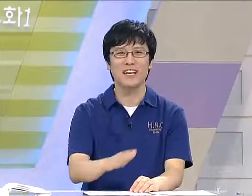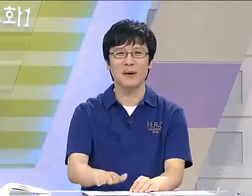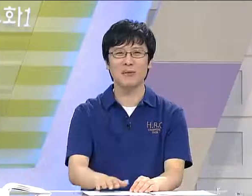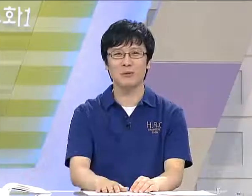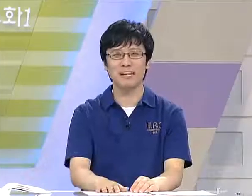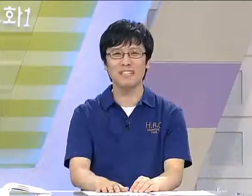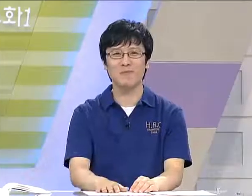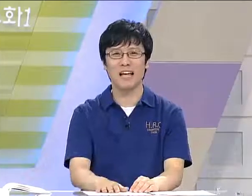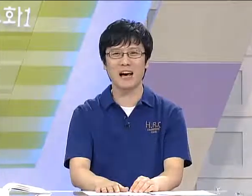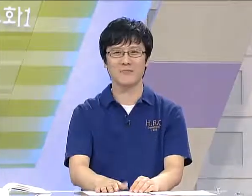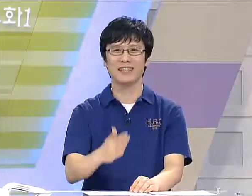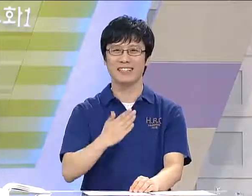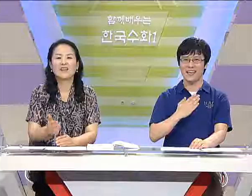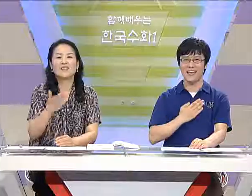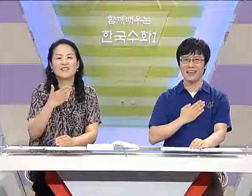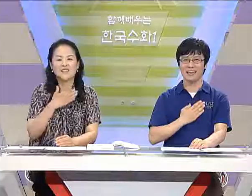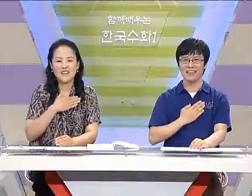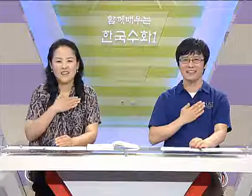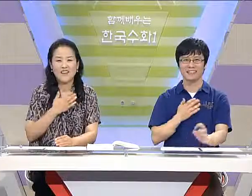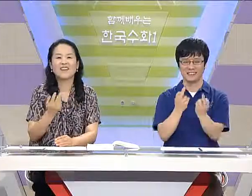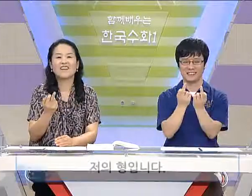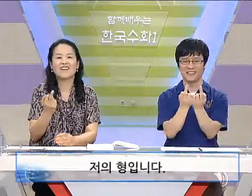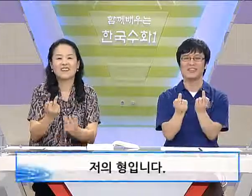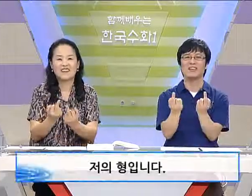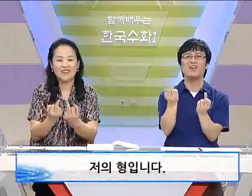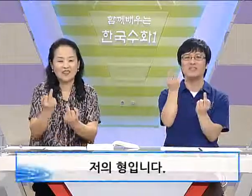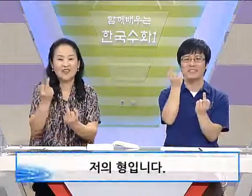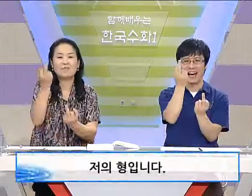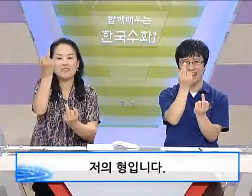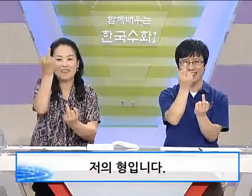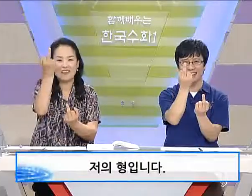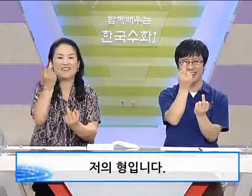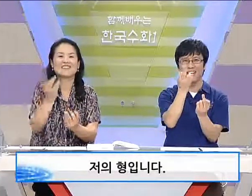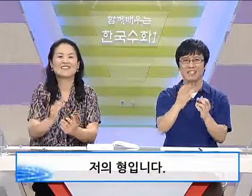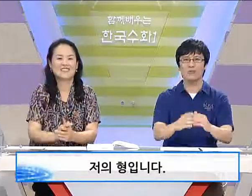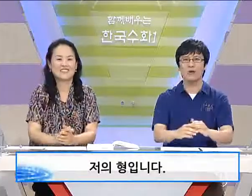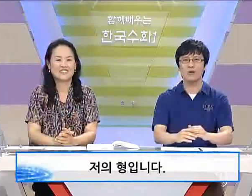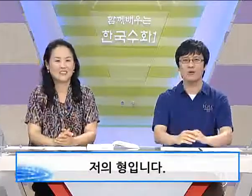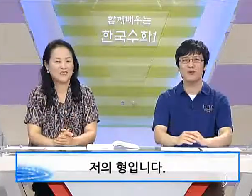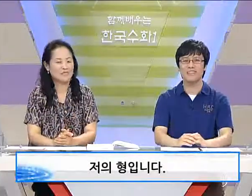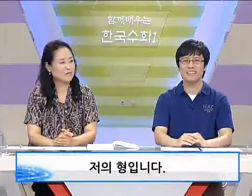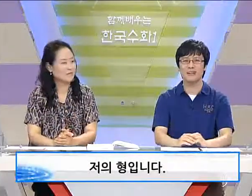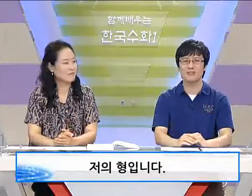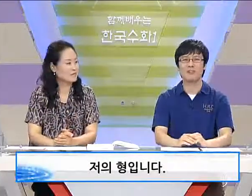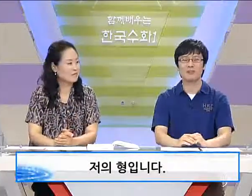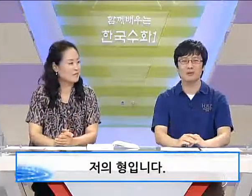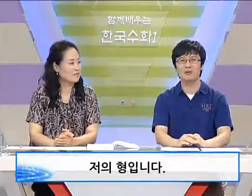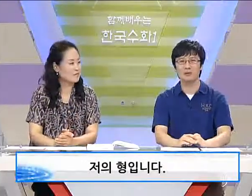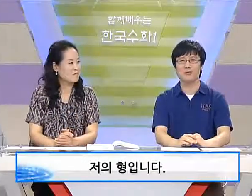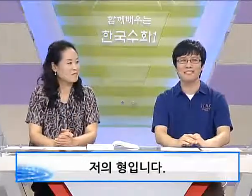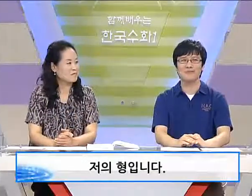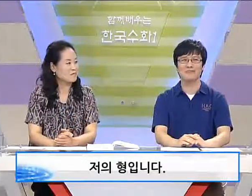해보도록 하겠습니다. 제 형입니다. 자, 이수와 우리 성우 학생이 한 번 보여주도록 하겠습니다.